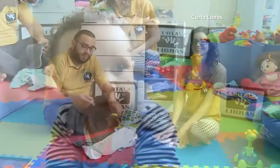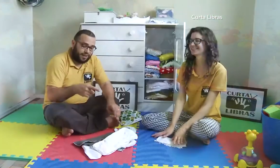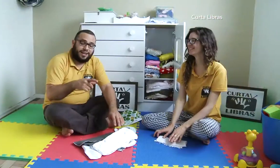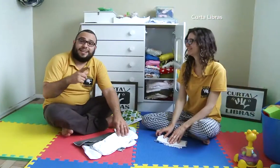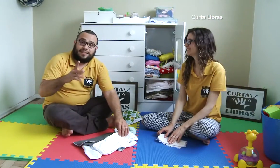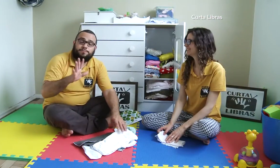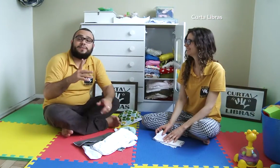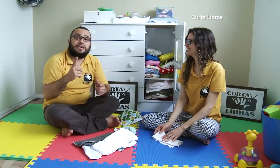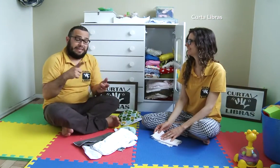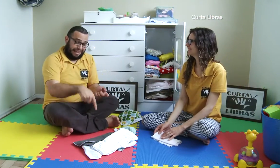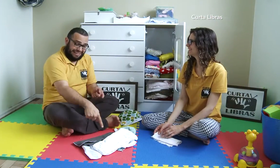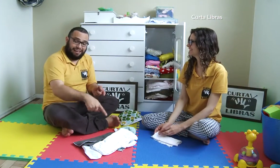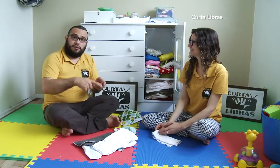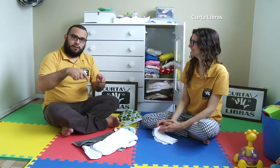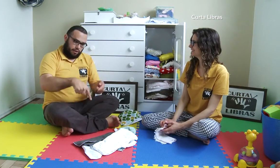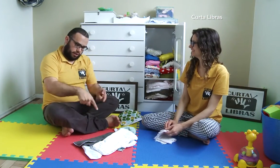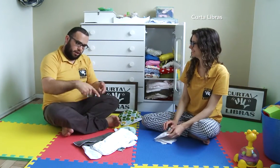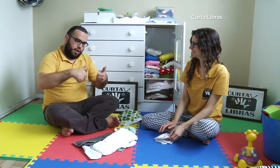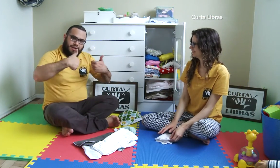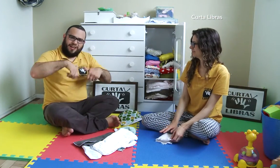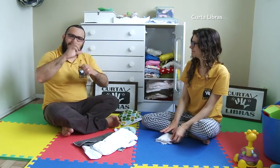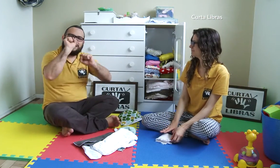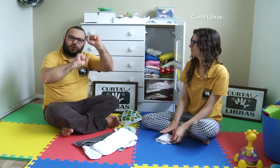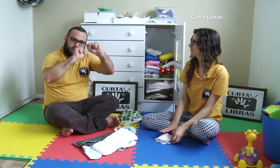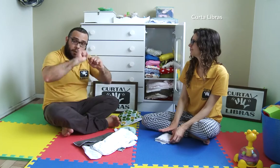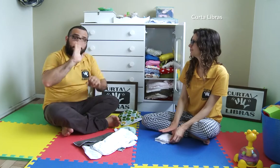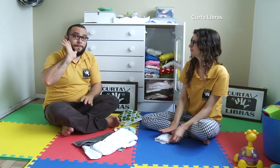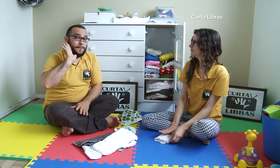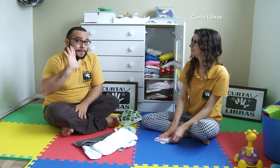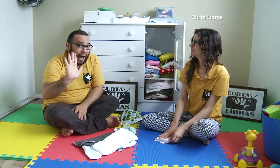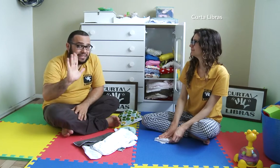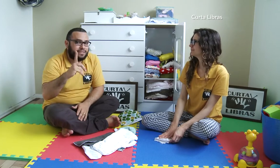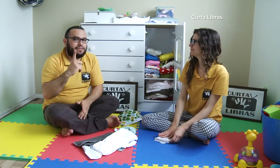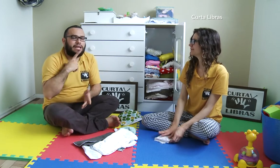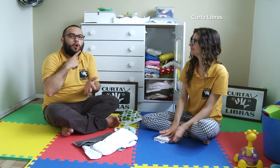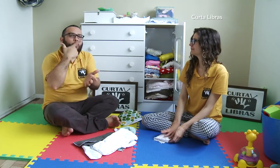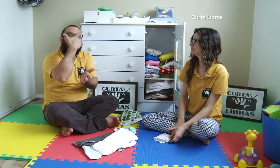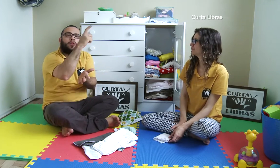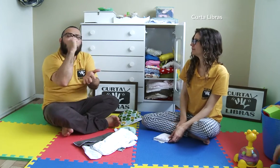Bom, tem uma marca de fralda descartável chamada